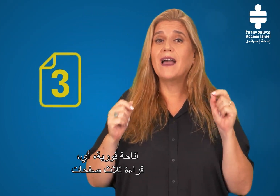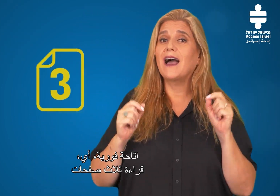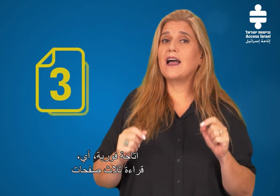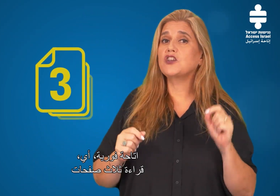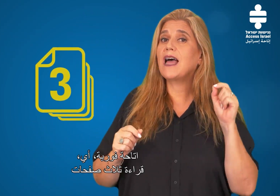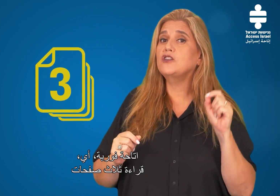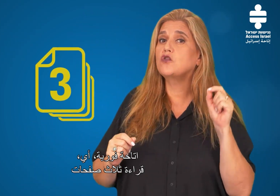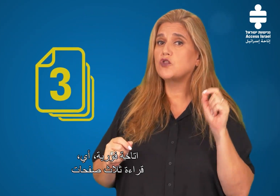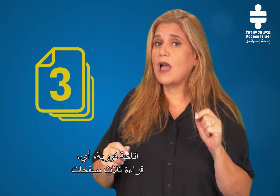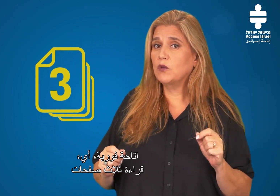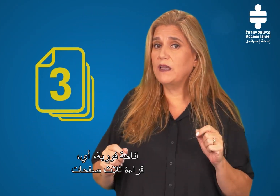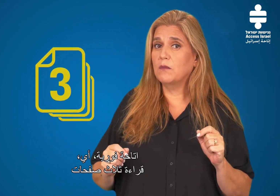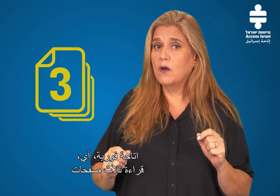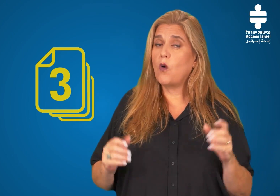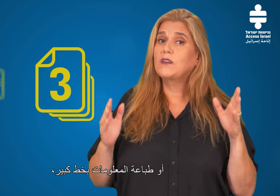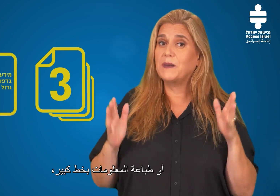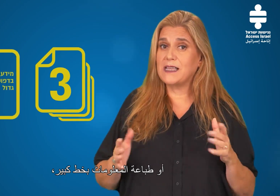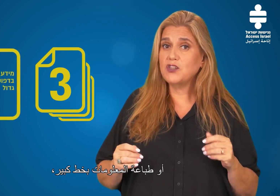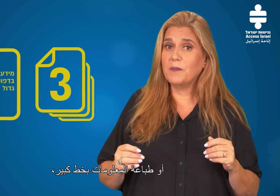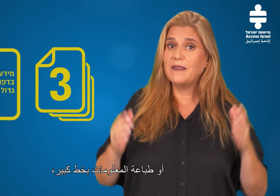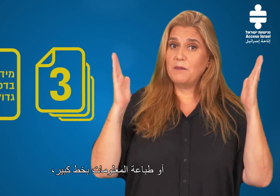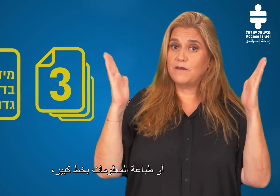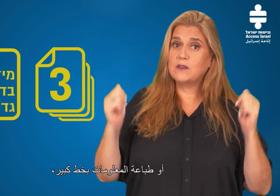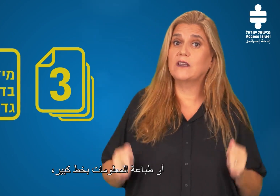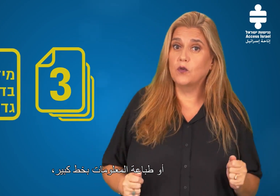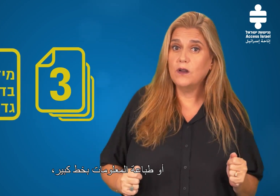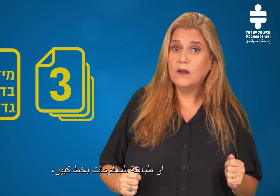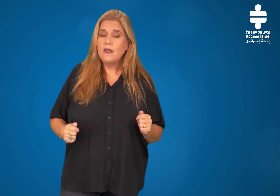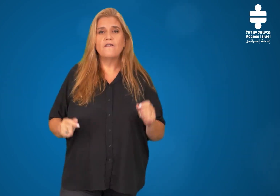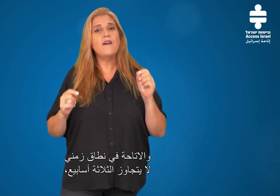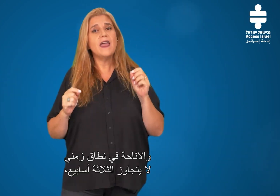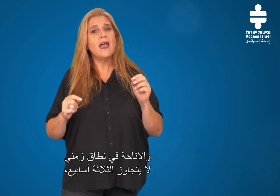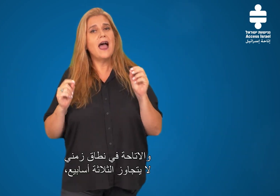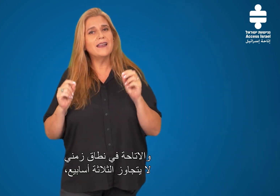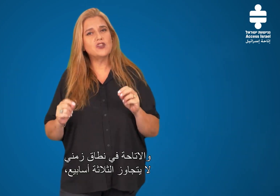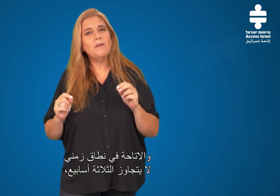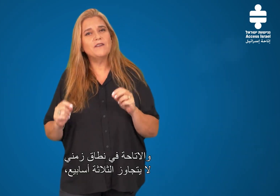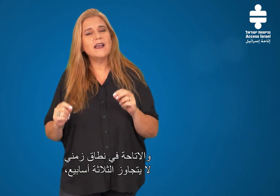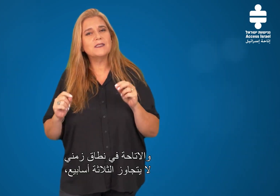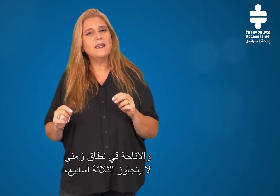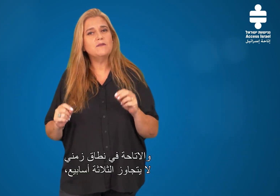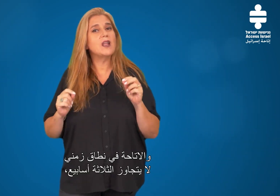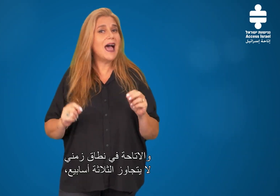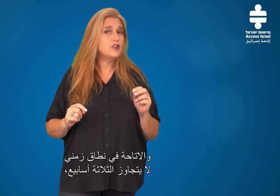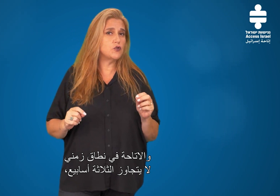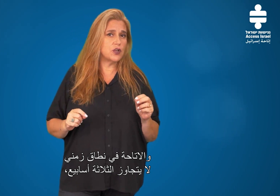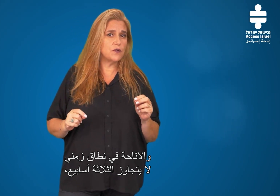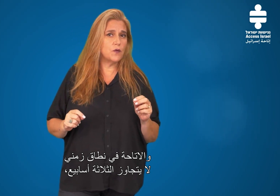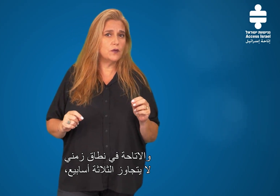הקראה של עד שלושה עמודים או הדפסה של המידע בתפוס גדול, והנגשה בטווח זמנים של עד שלושה שבועות,